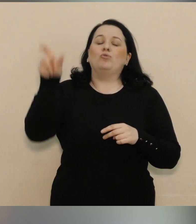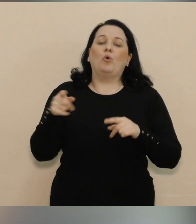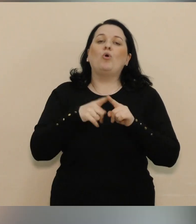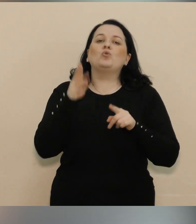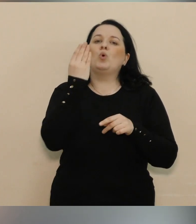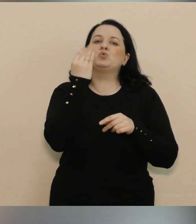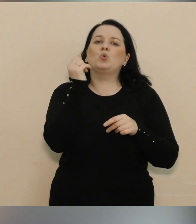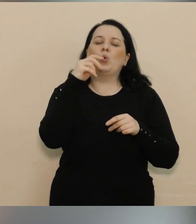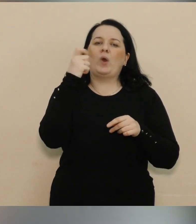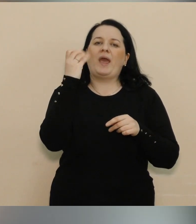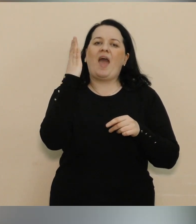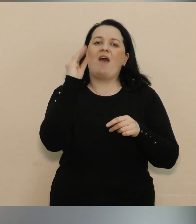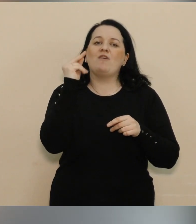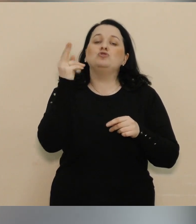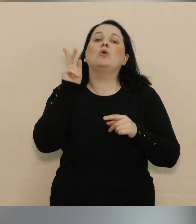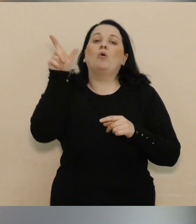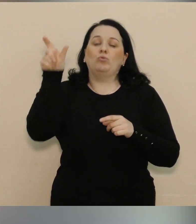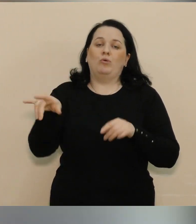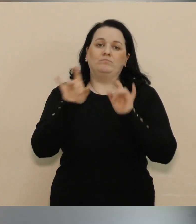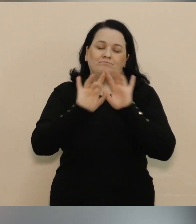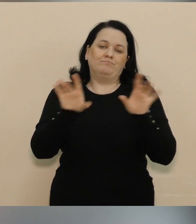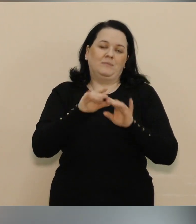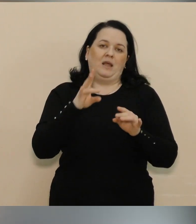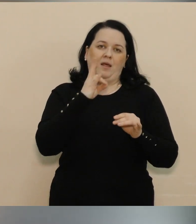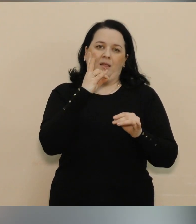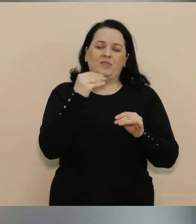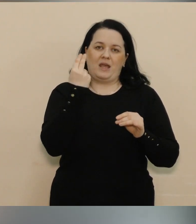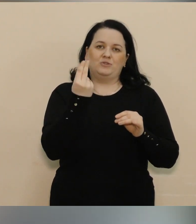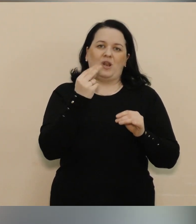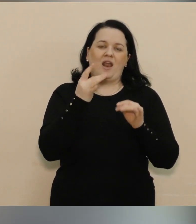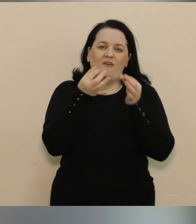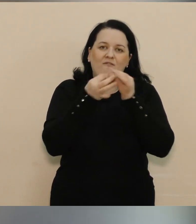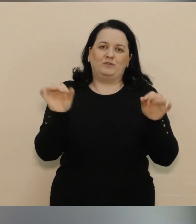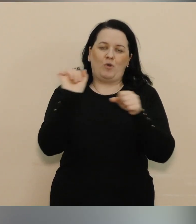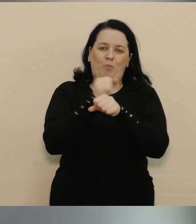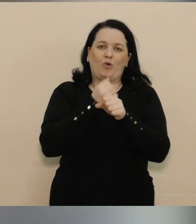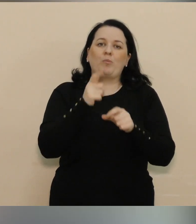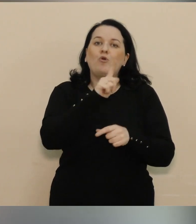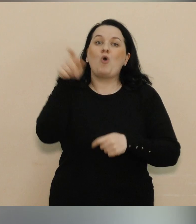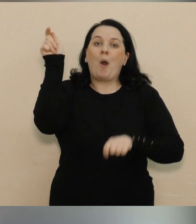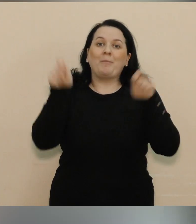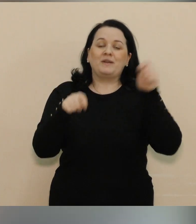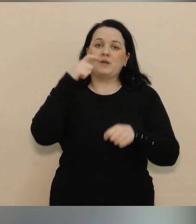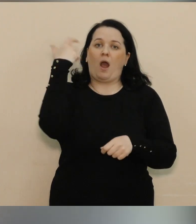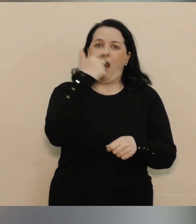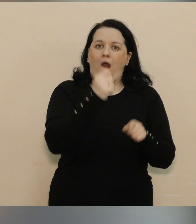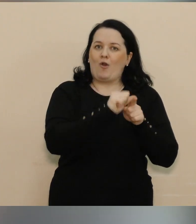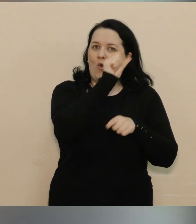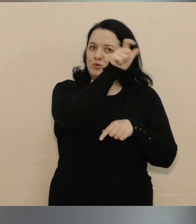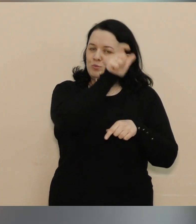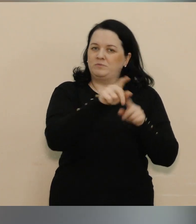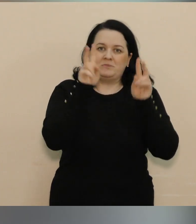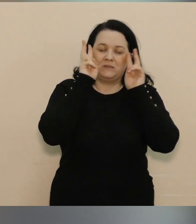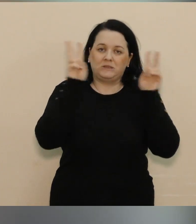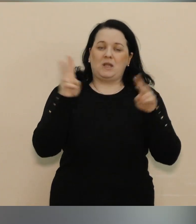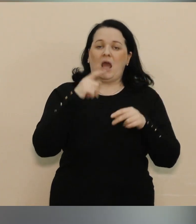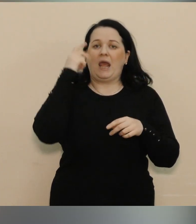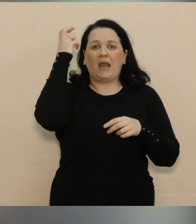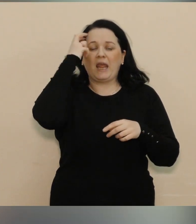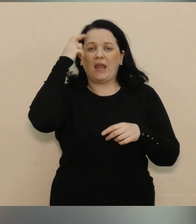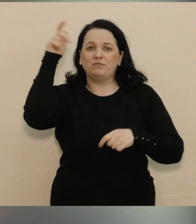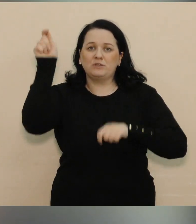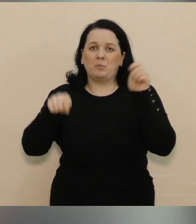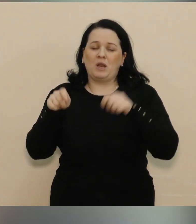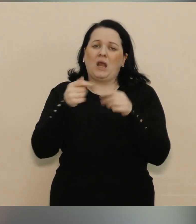Роман Шухевич, що таке національно-визвольна боротьба, особливо тих, хто переїхав з Харкова, з Києва, Київщини,